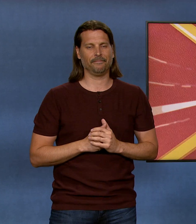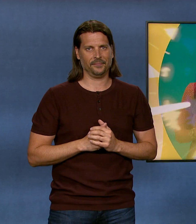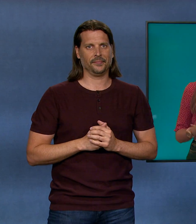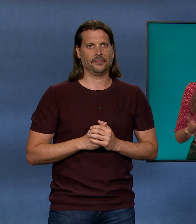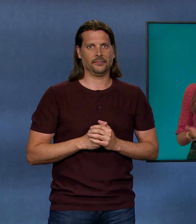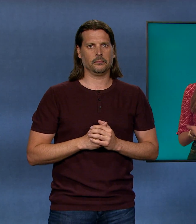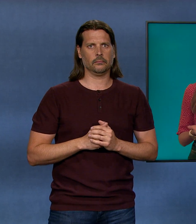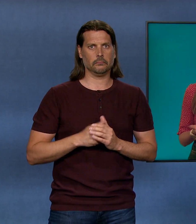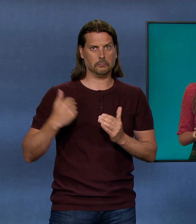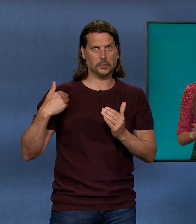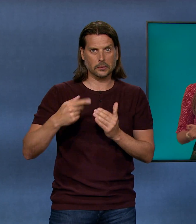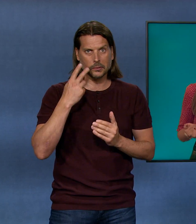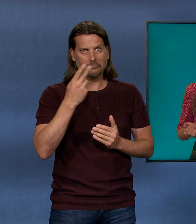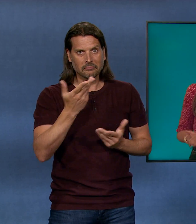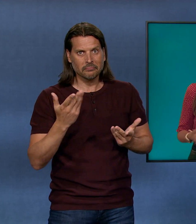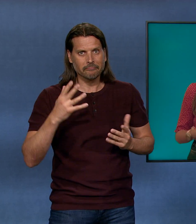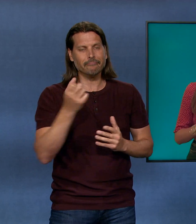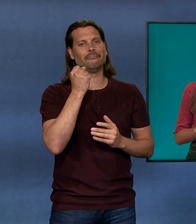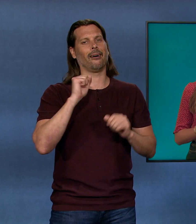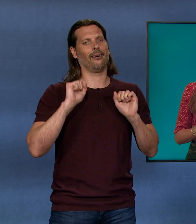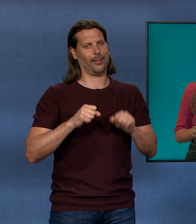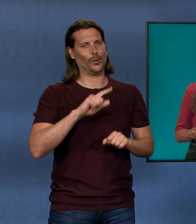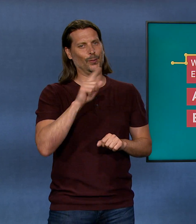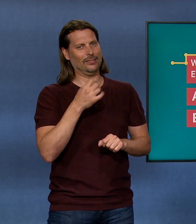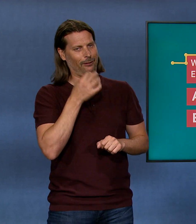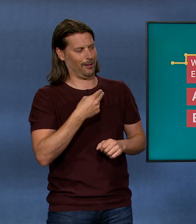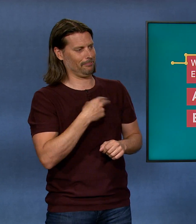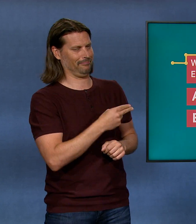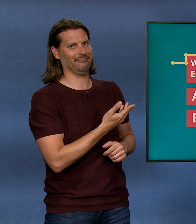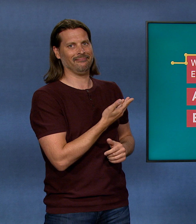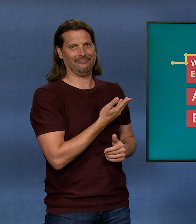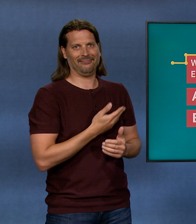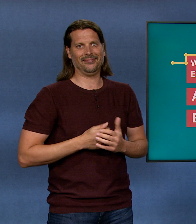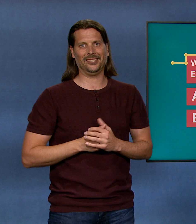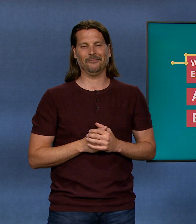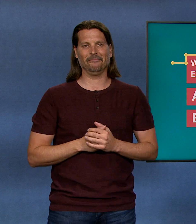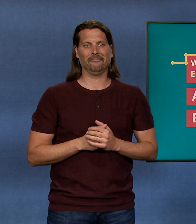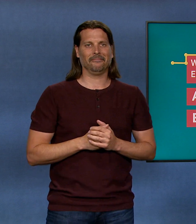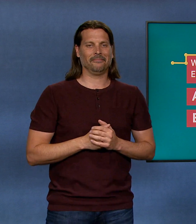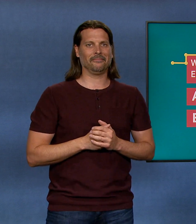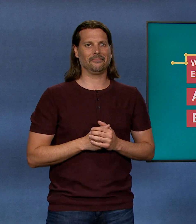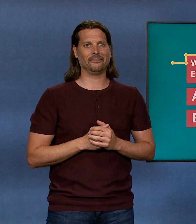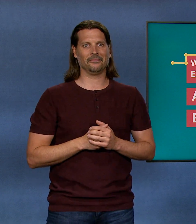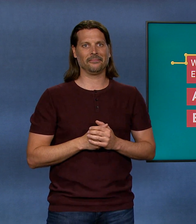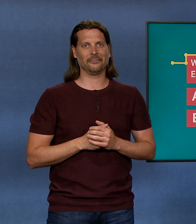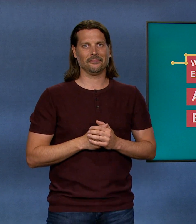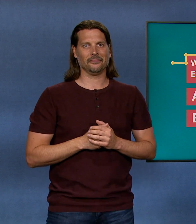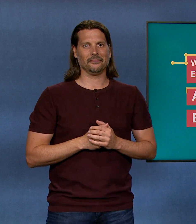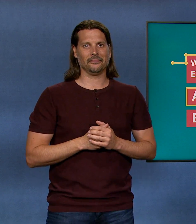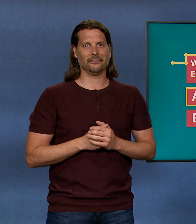Du hast den Hinweis sicher gehört und kannst jetzt ein Quiz lösen. Wenn kann der Preis von Benzin oder Erdgas steigen? Es ist Antwort